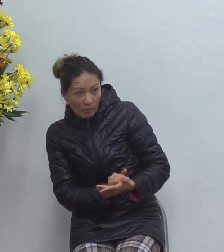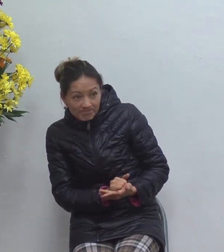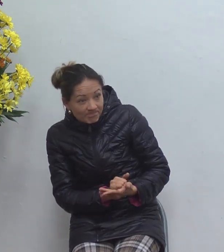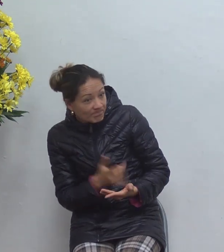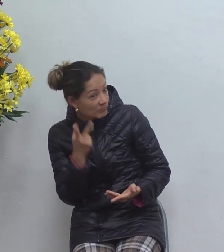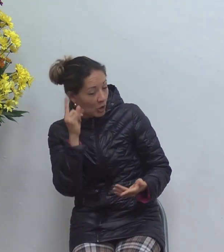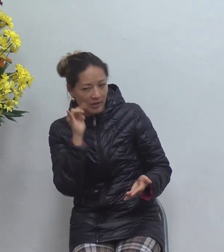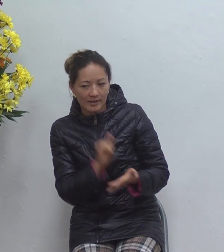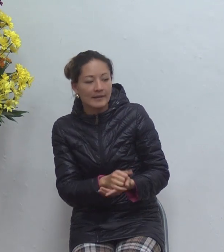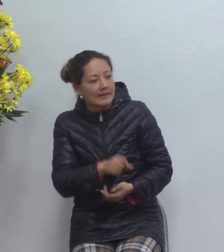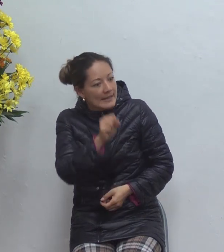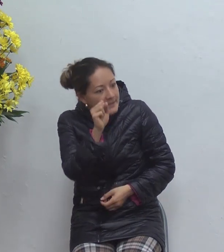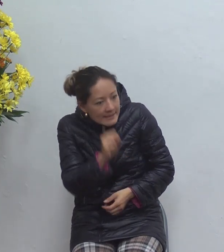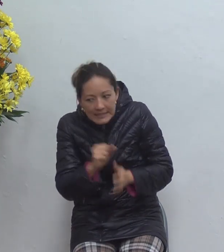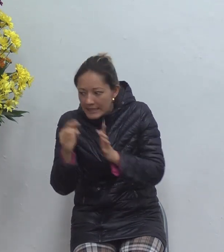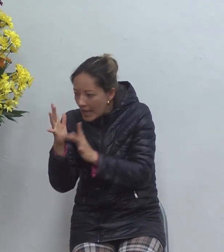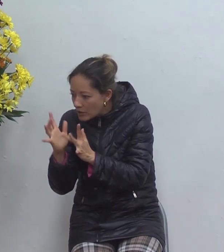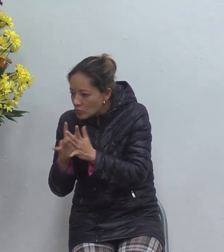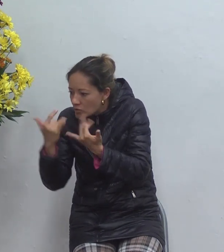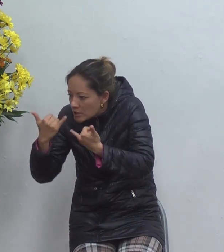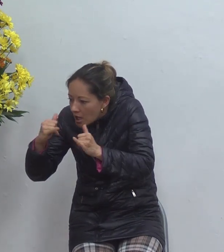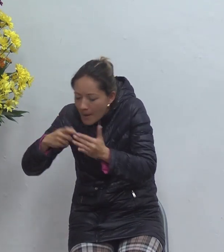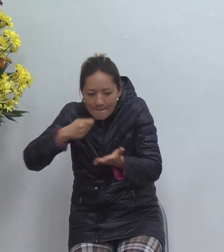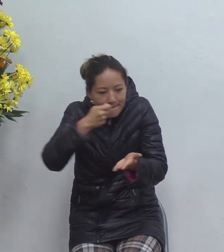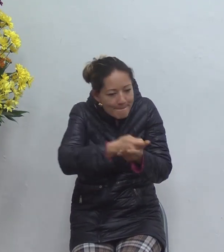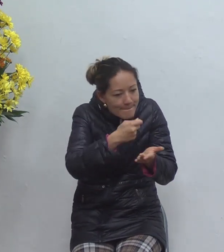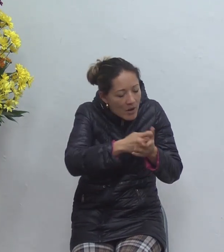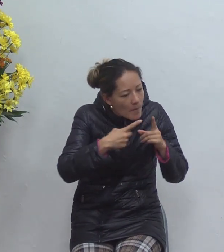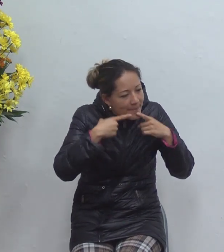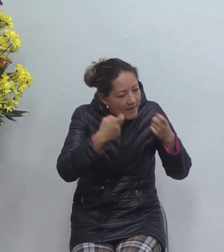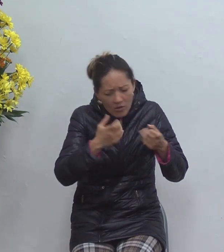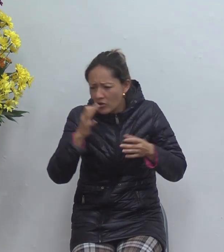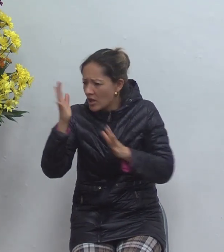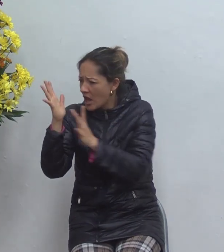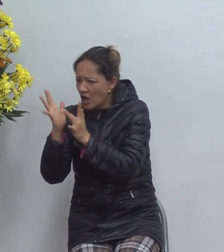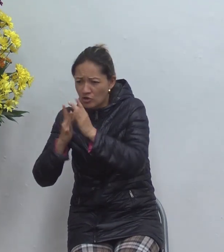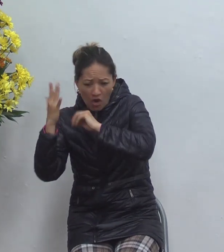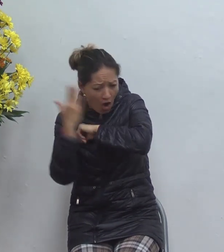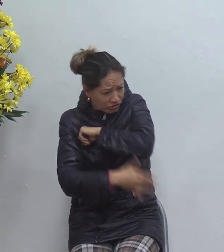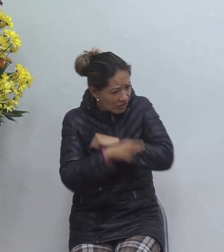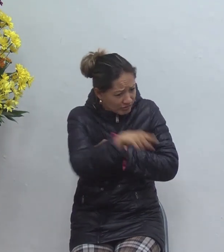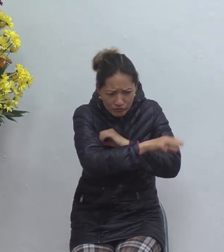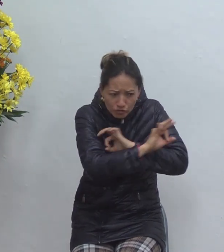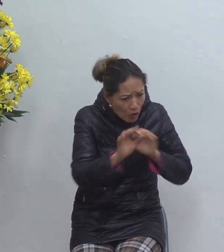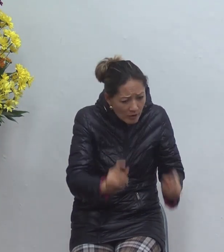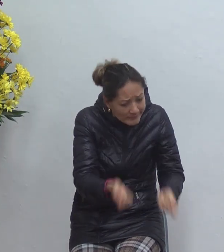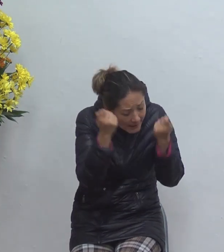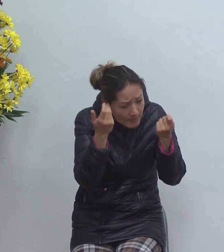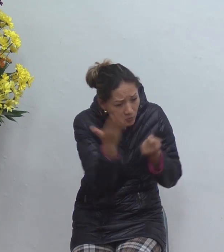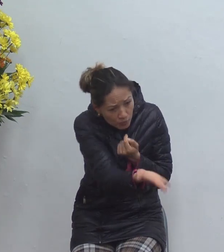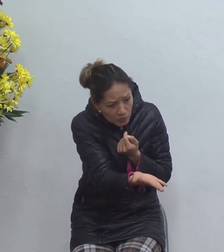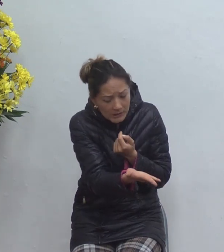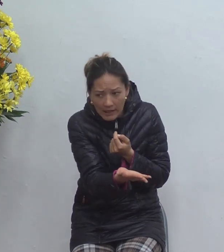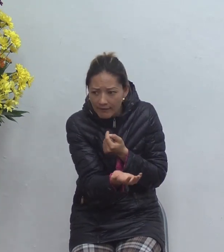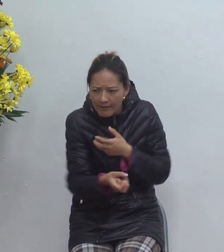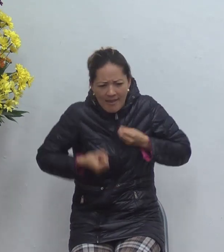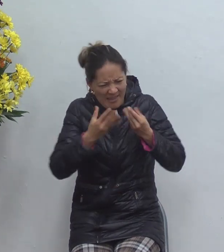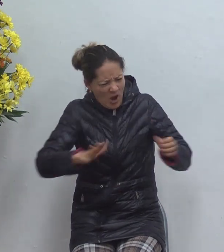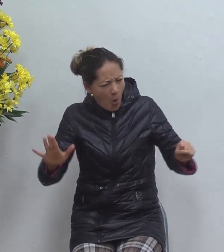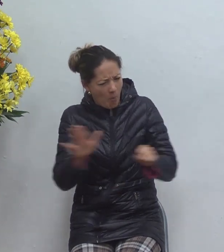yo pagué por sus pecados no vine a condenar vine a salvarme vine a darle plenitud de la existencia